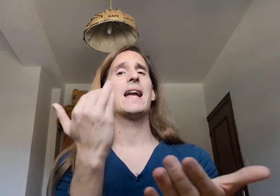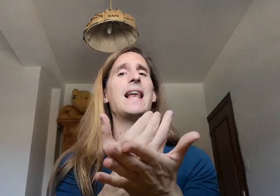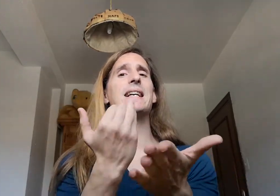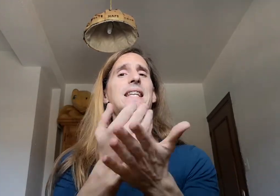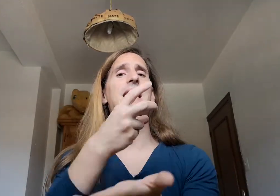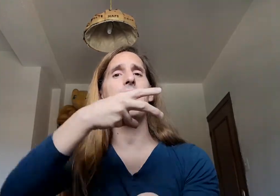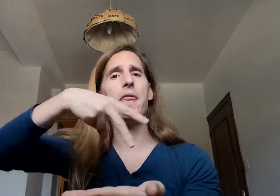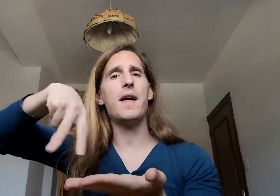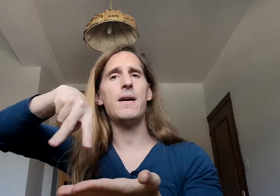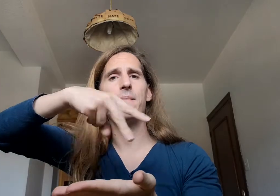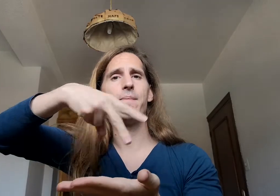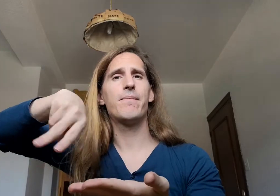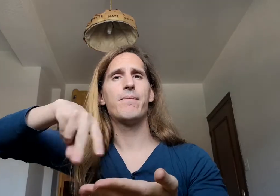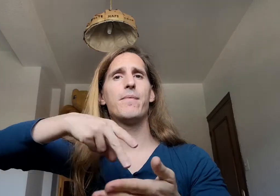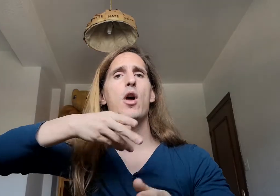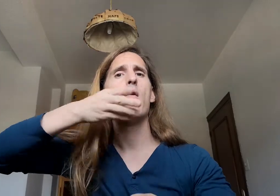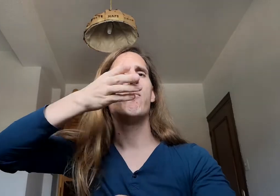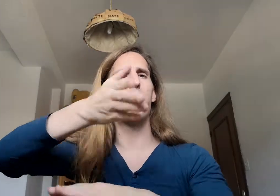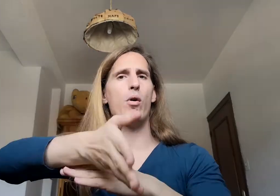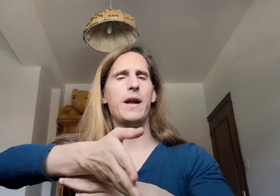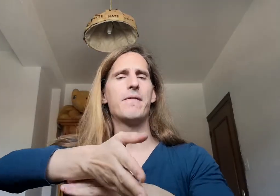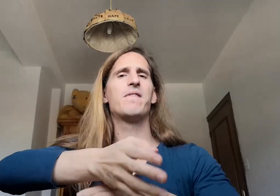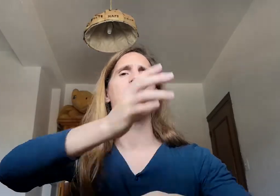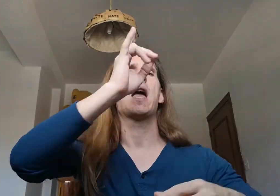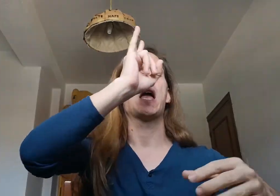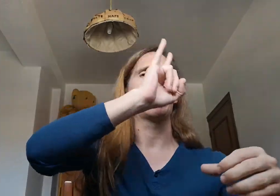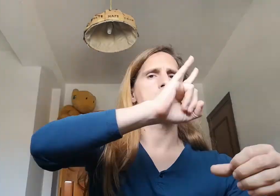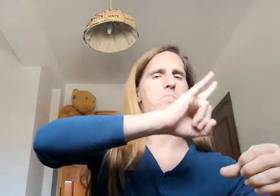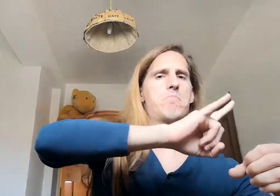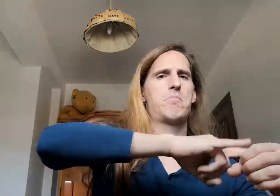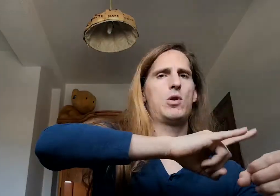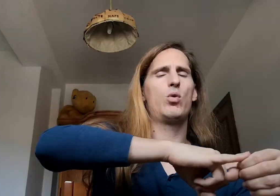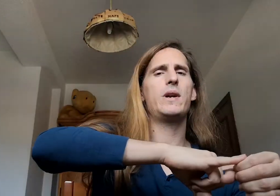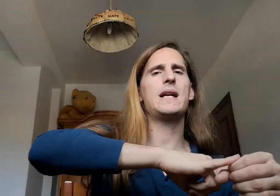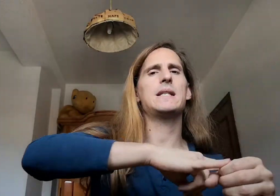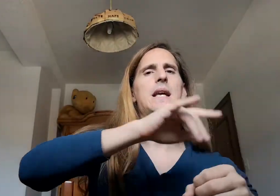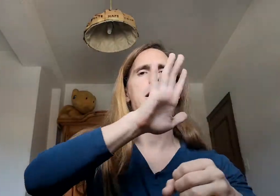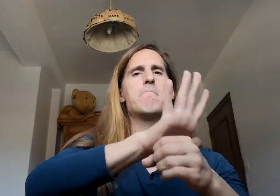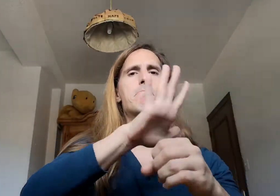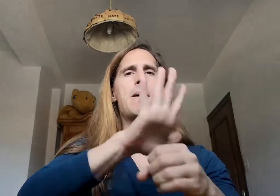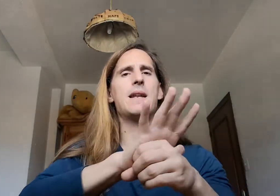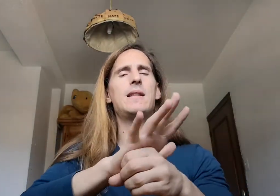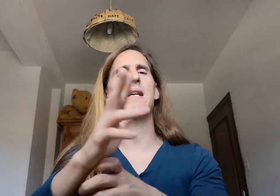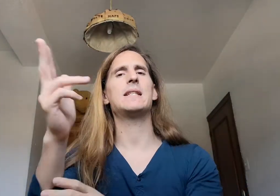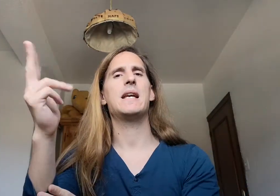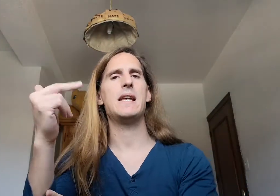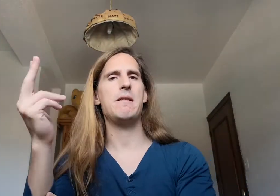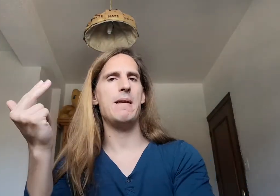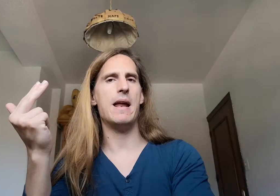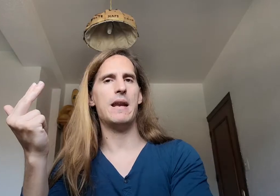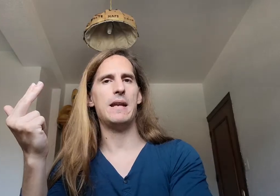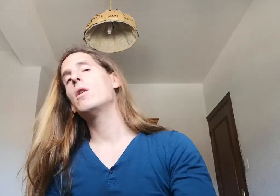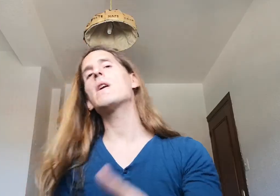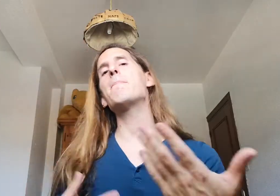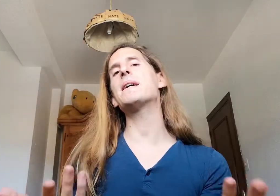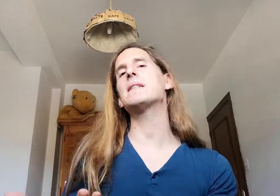clase de danza voy lunes martes y viernes lo que pasa